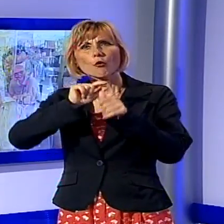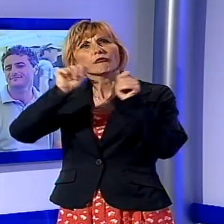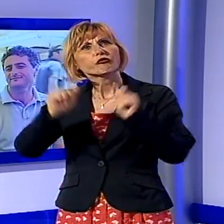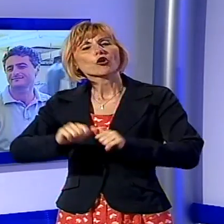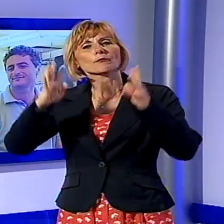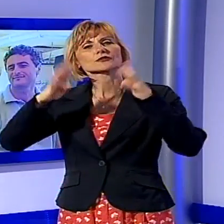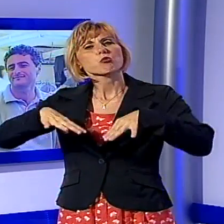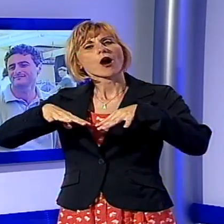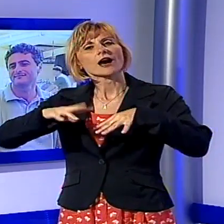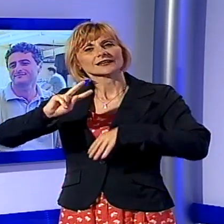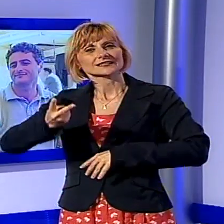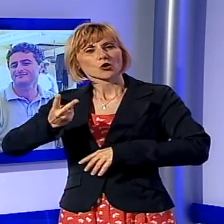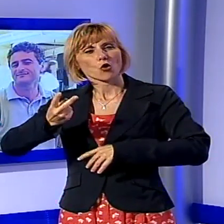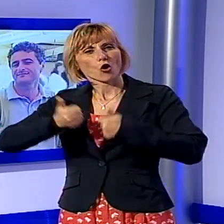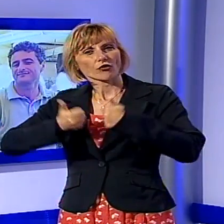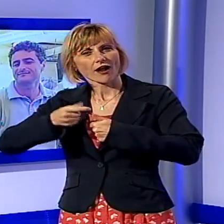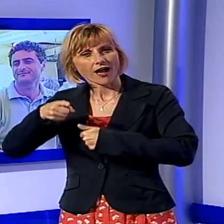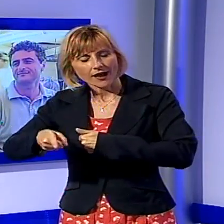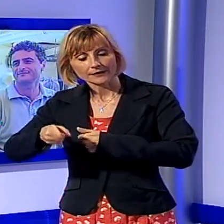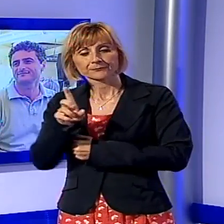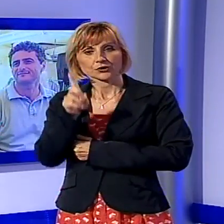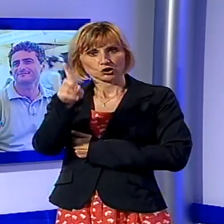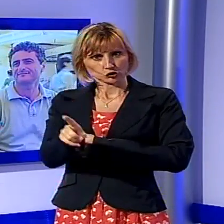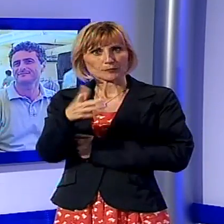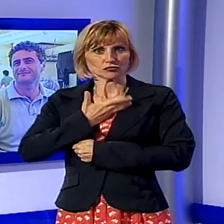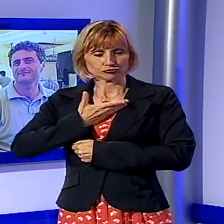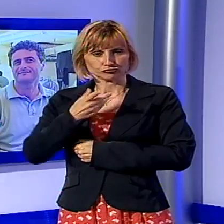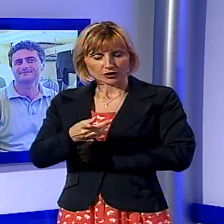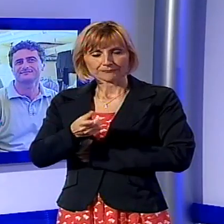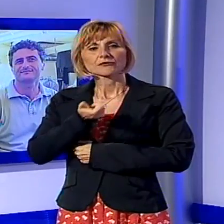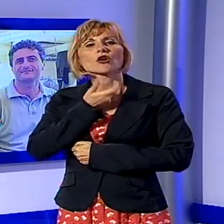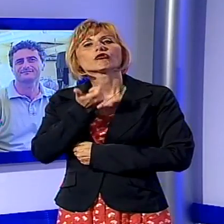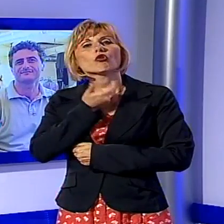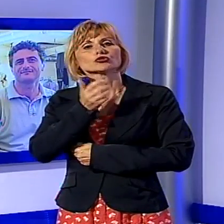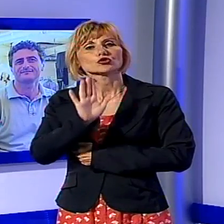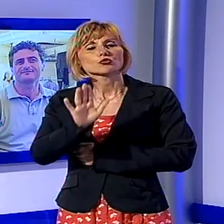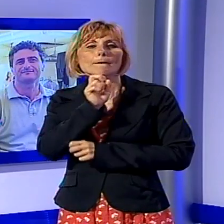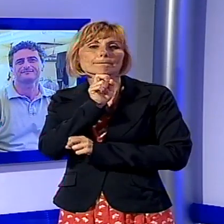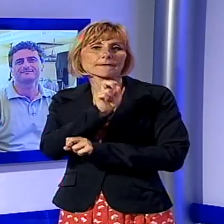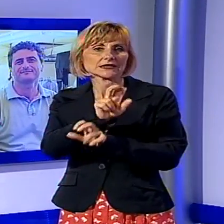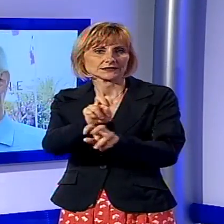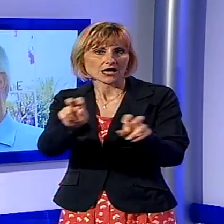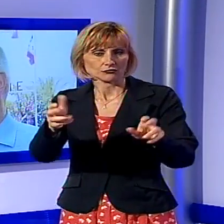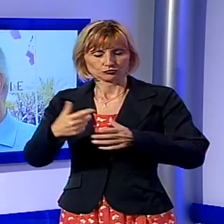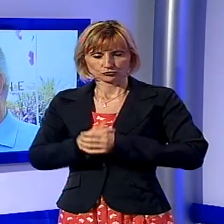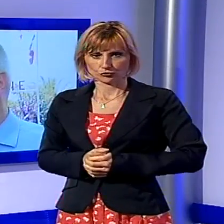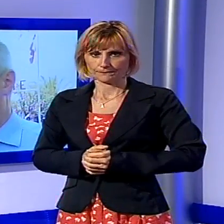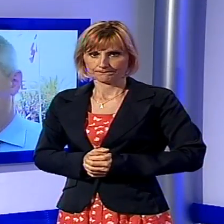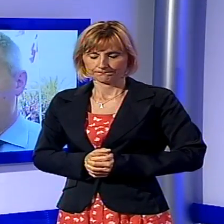giocherà domenica. Anche dalla sua voce arriva un messaggio per gli elettori Viareggini. Il ballottaggio è una seconda partita, si